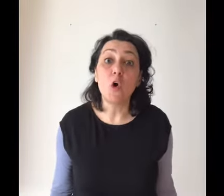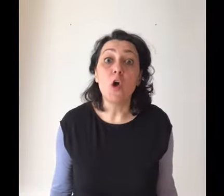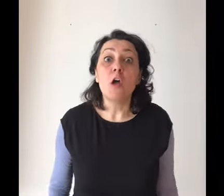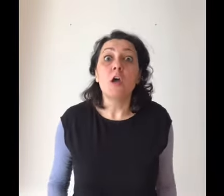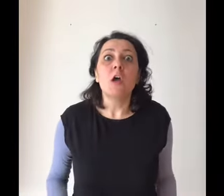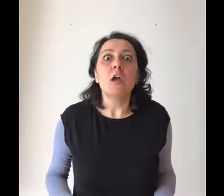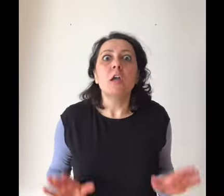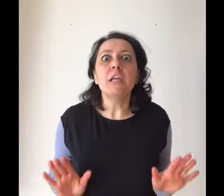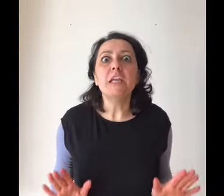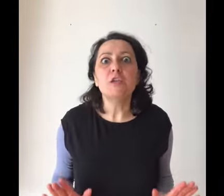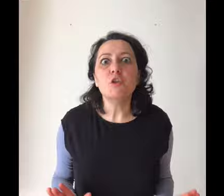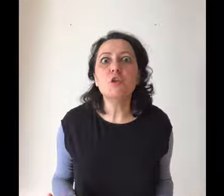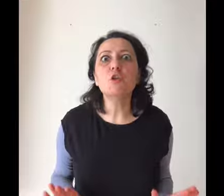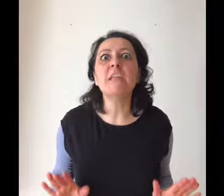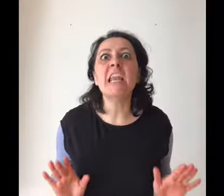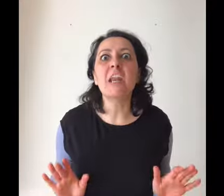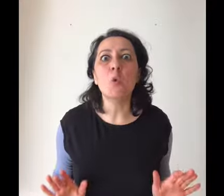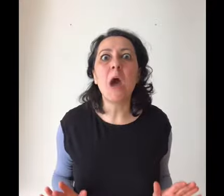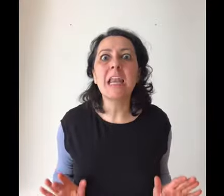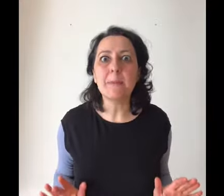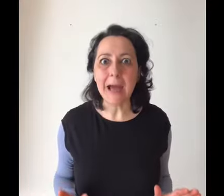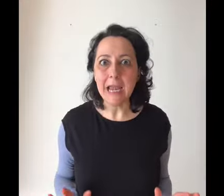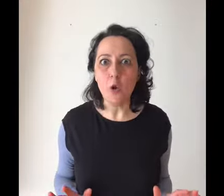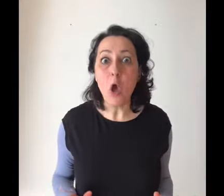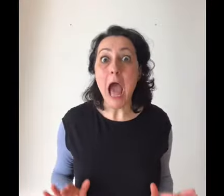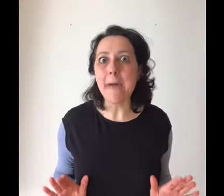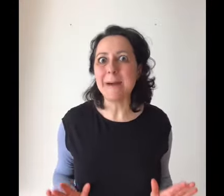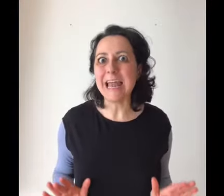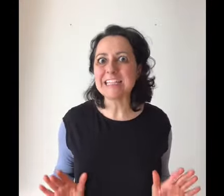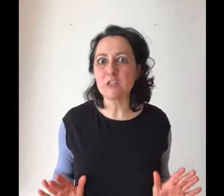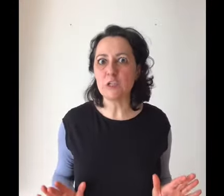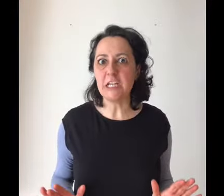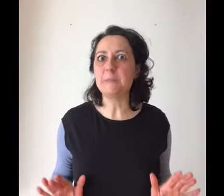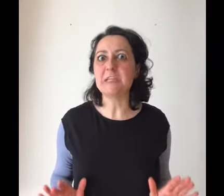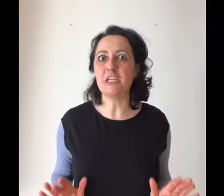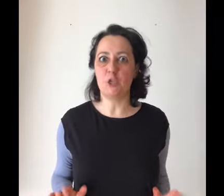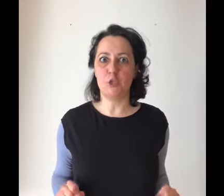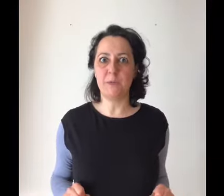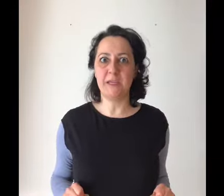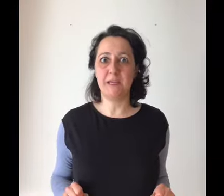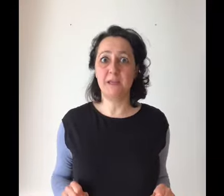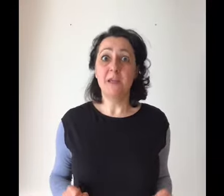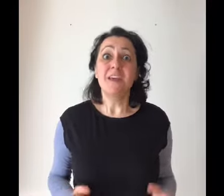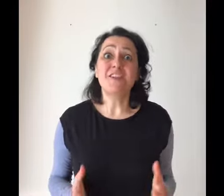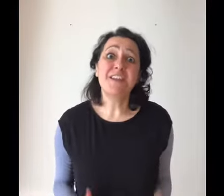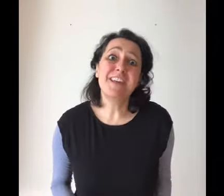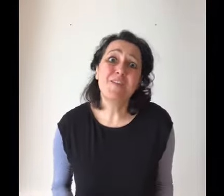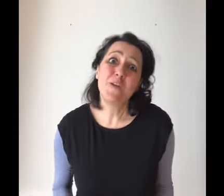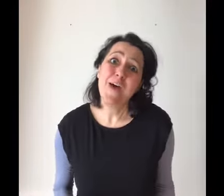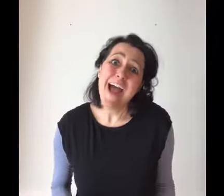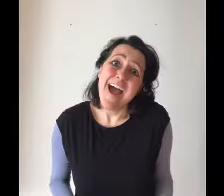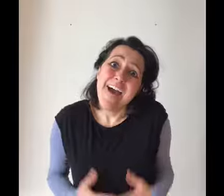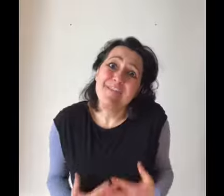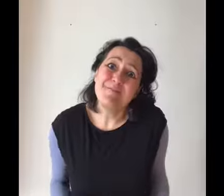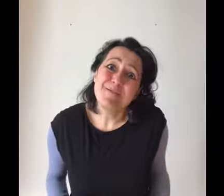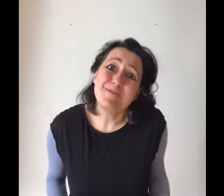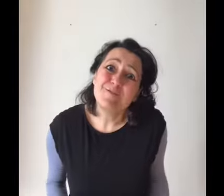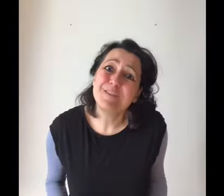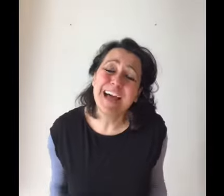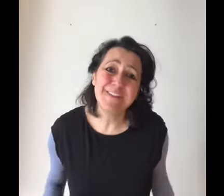il giorno dell'annuale ballo a Palazzo del Principe, Cenerentola avrebbe voluto tanto